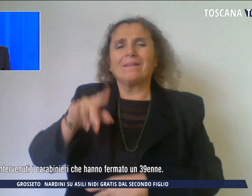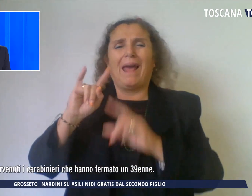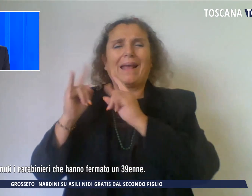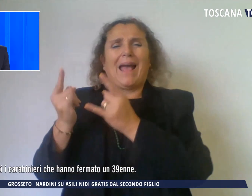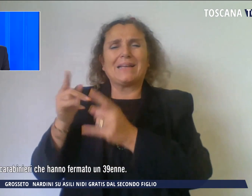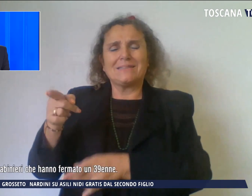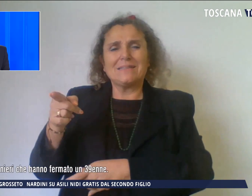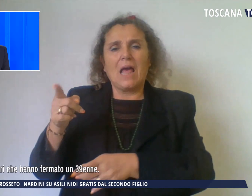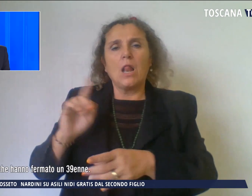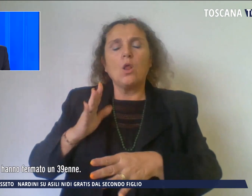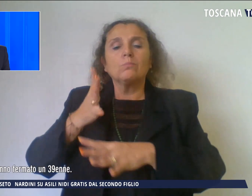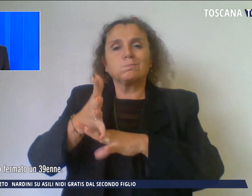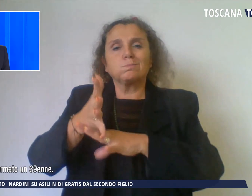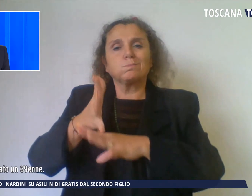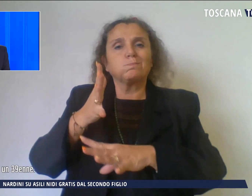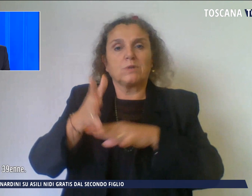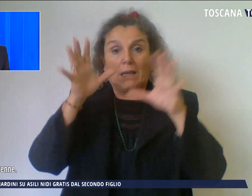poi intervenuti i carabinieri.